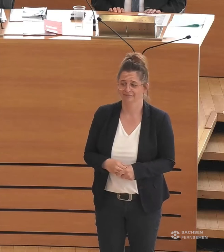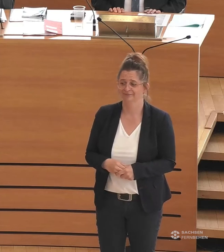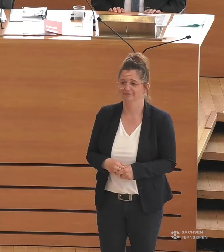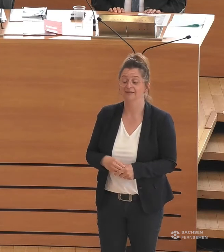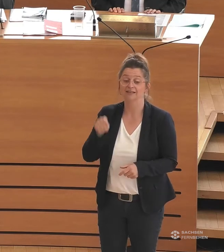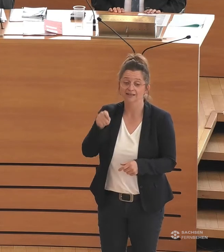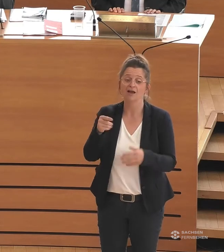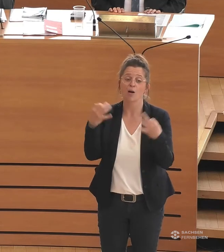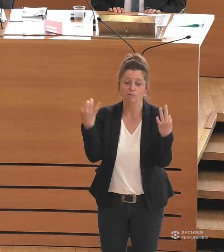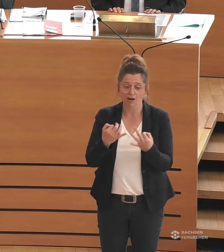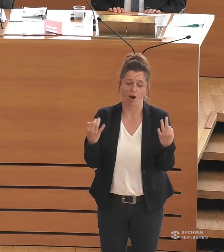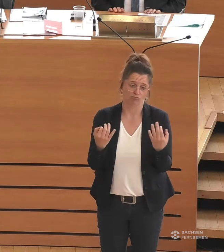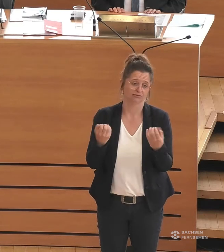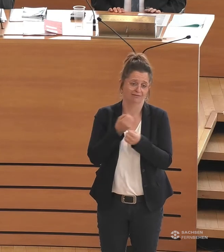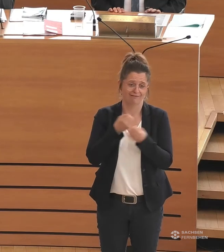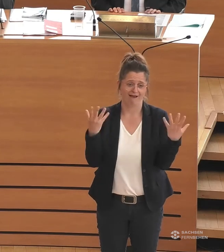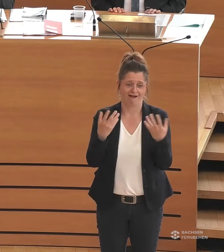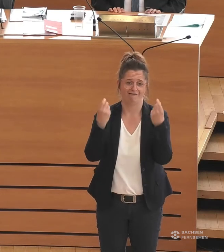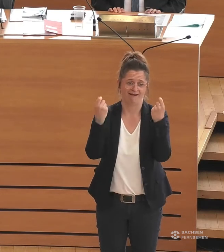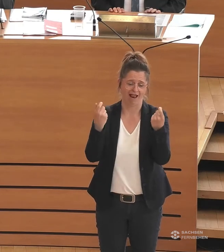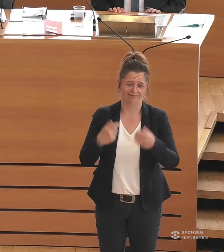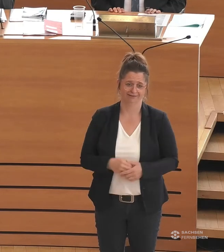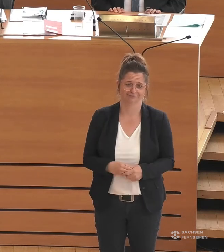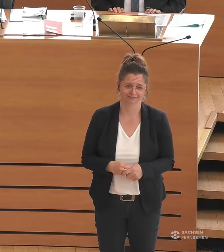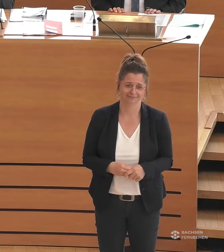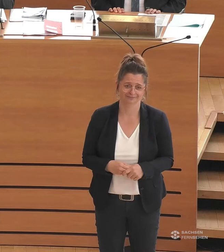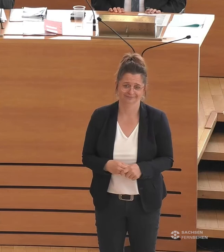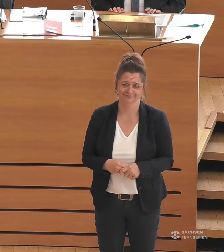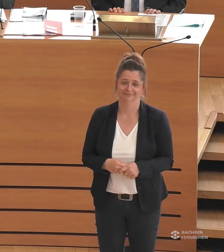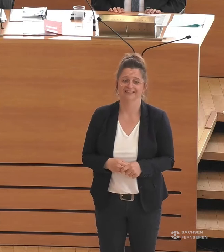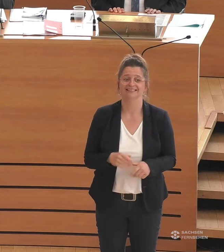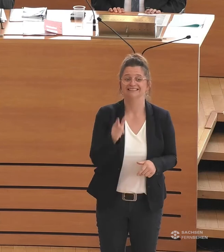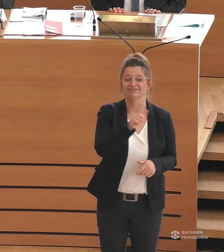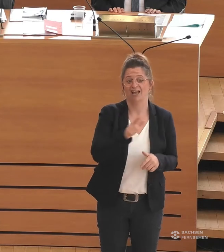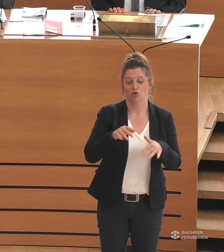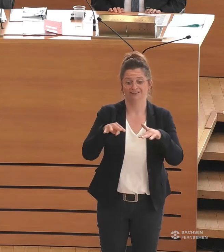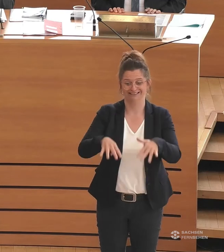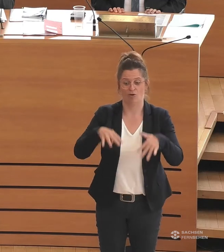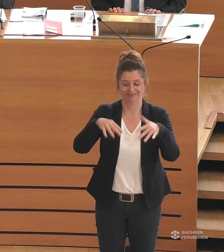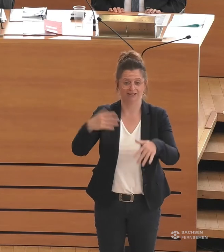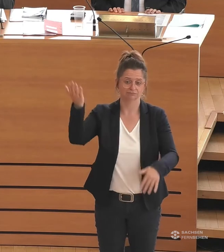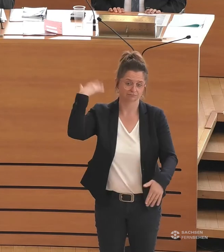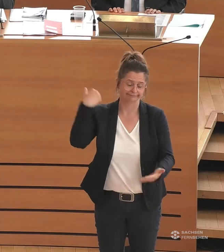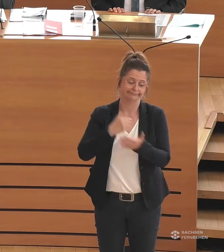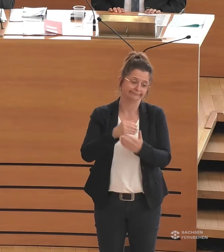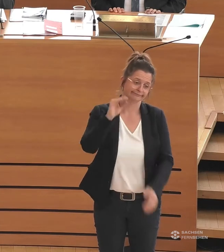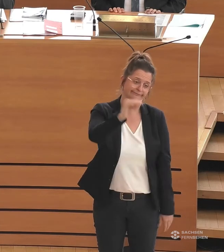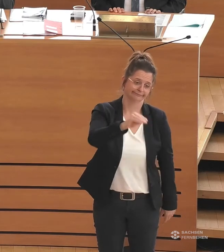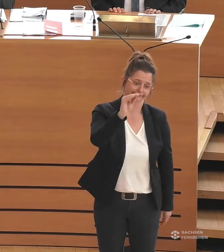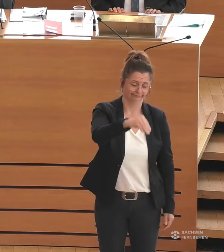Dingen Geld. Wir haben 2019 auch schon darauf aufmerksam gemacht,